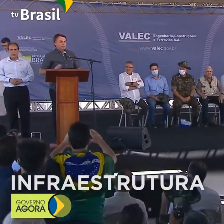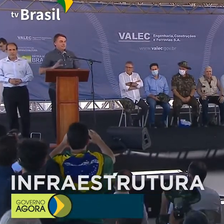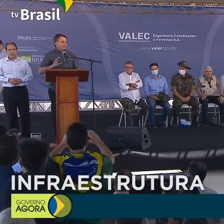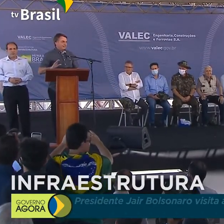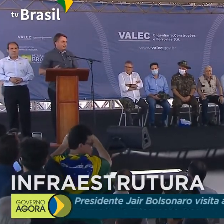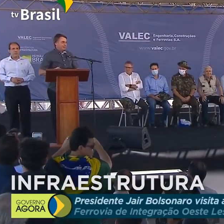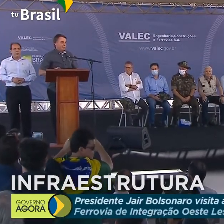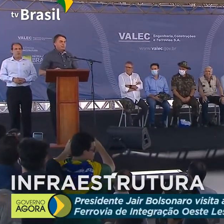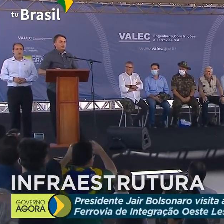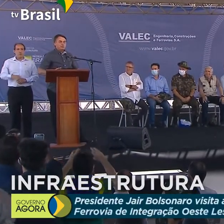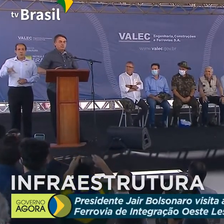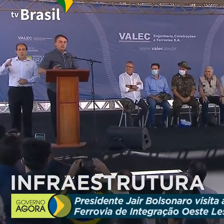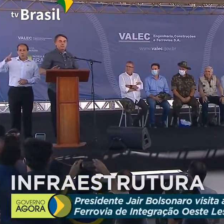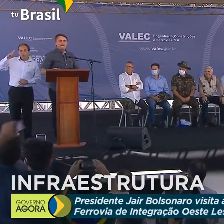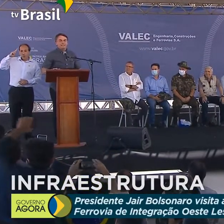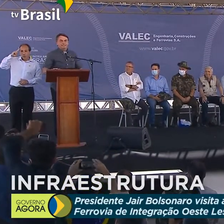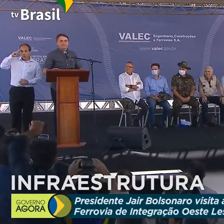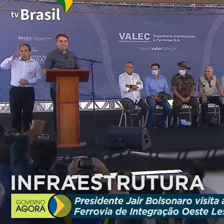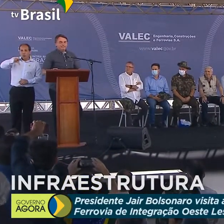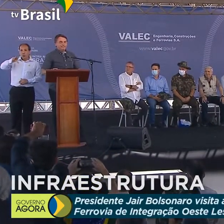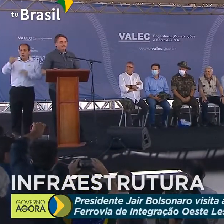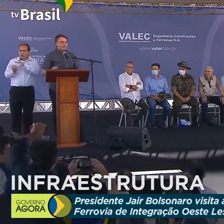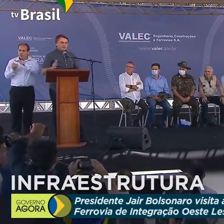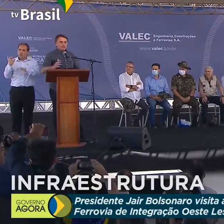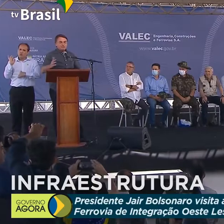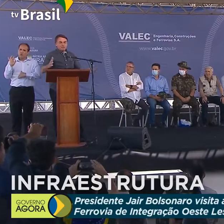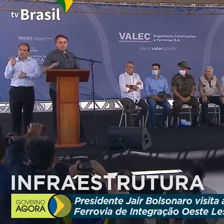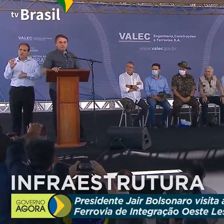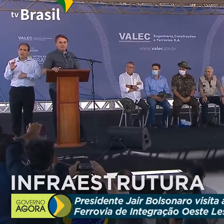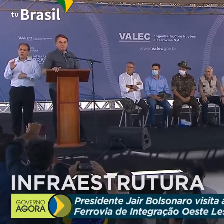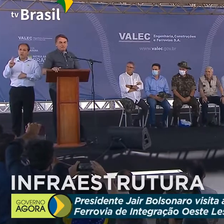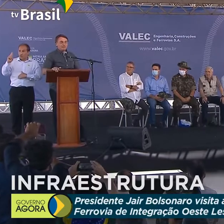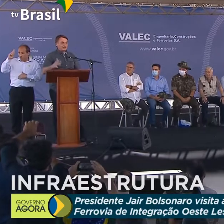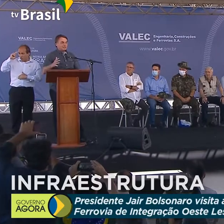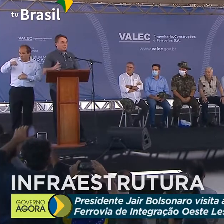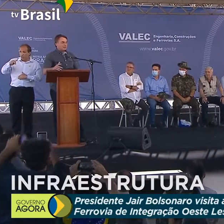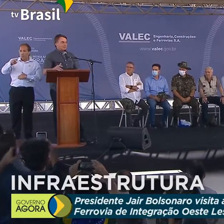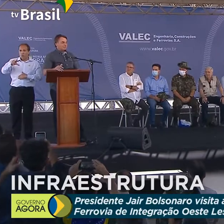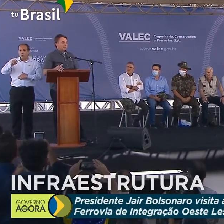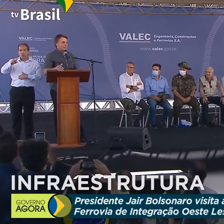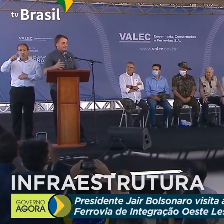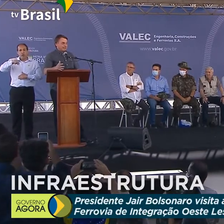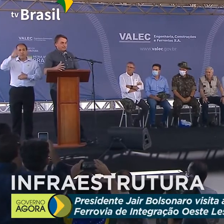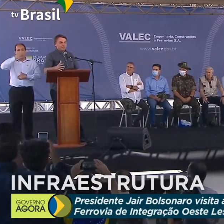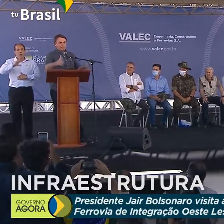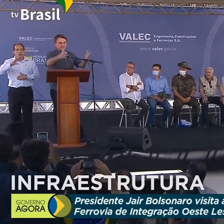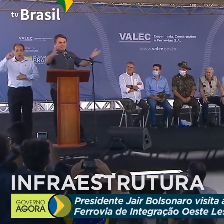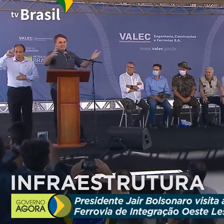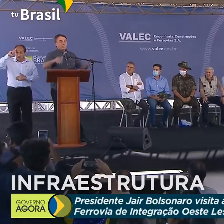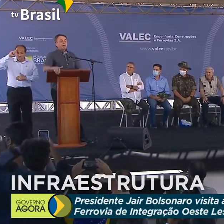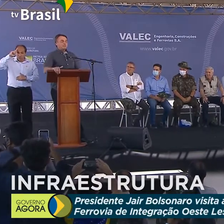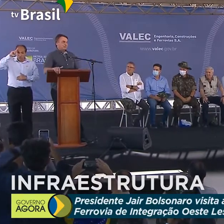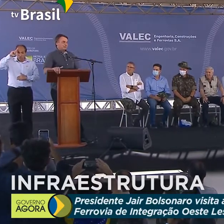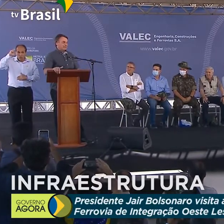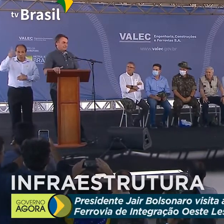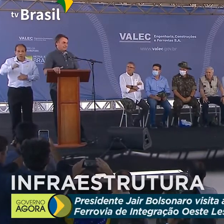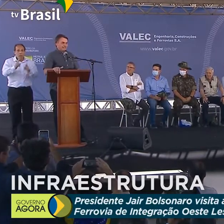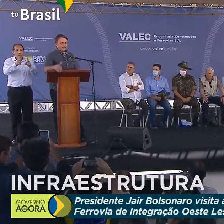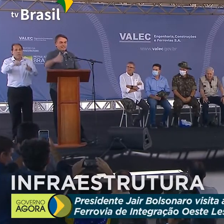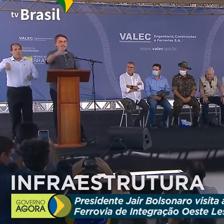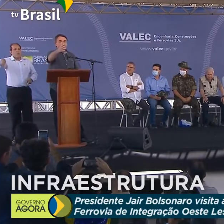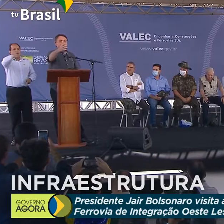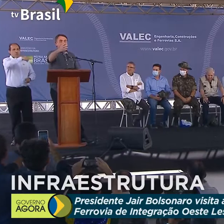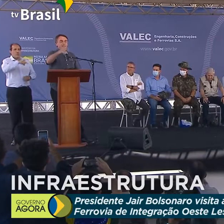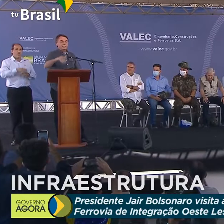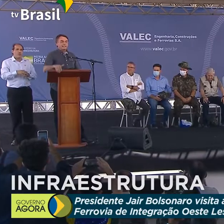O Exército não é uma instituição isolada. O Exército é povo, o Exército é Brasil. O Exército é o que são vocês.